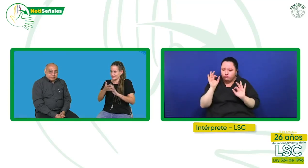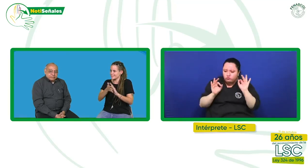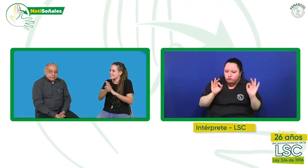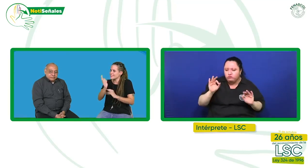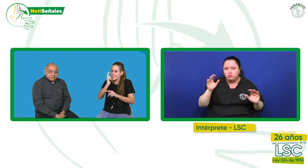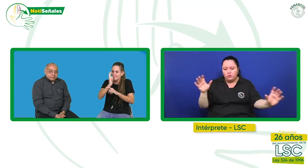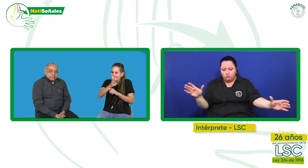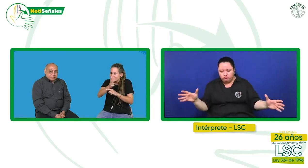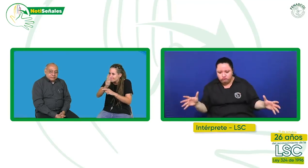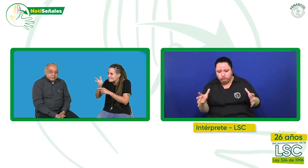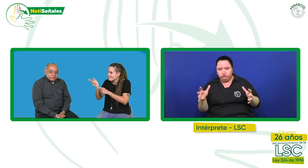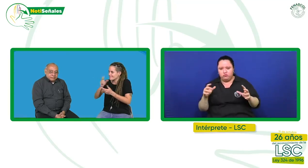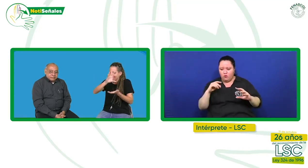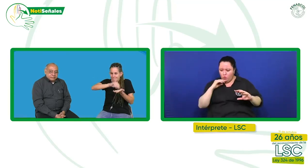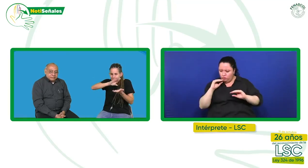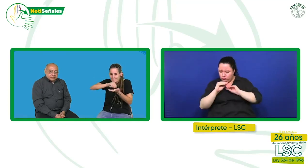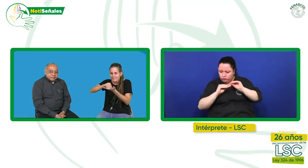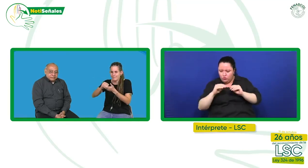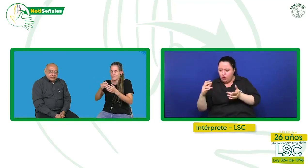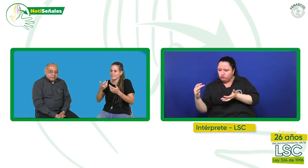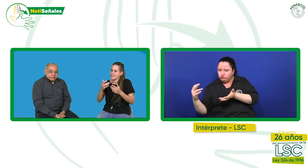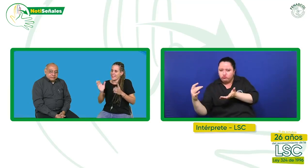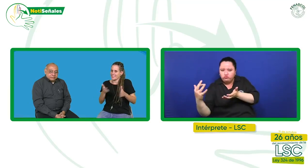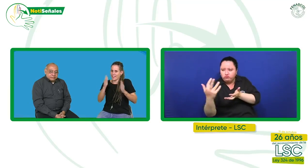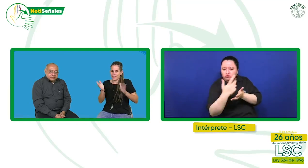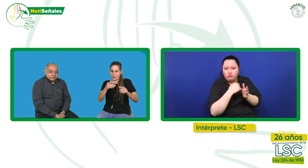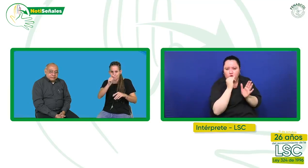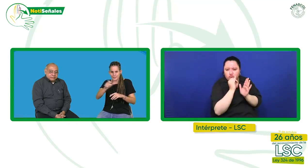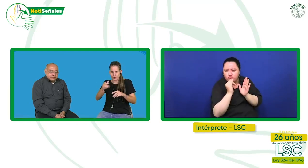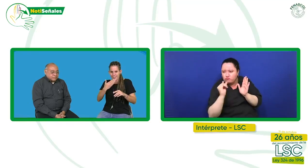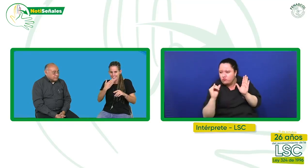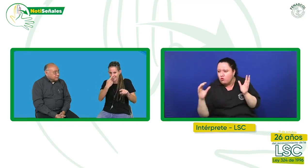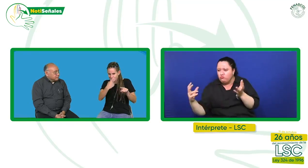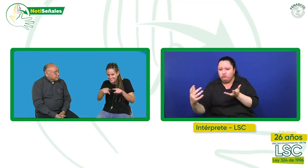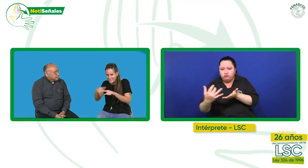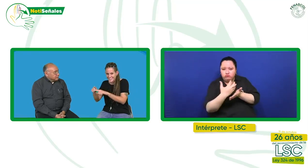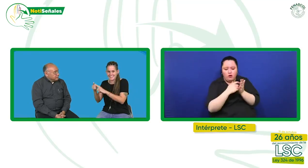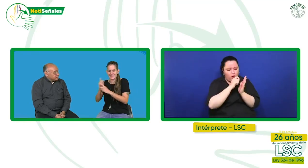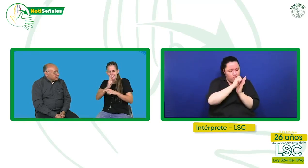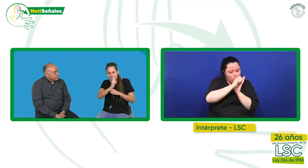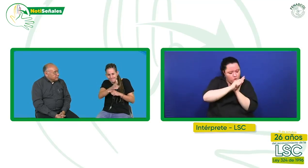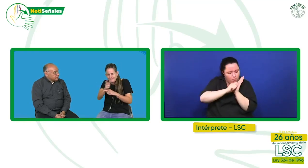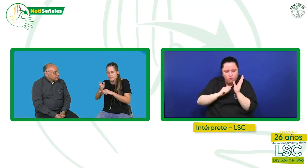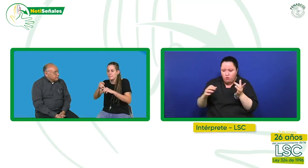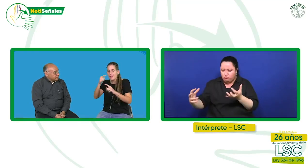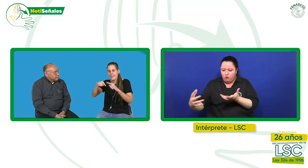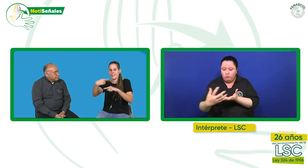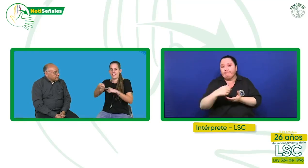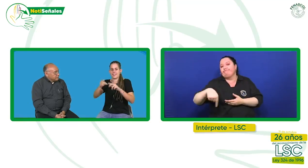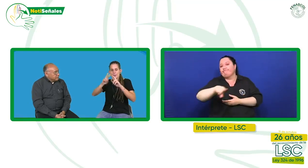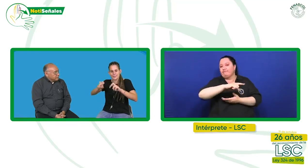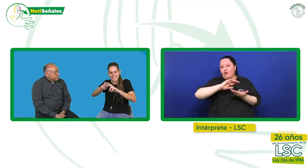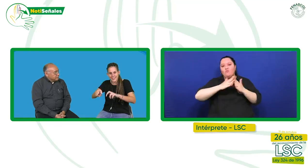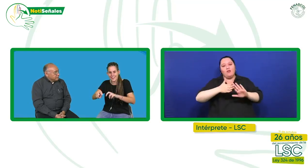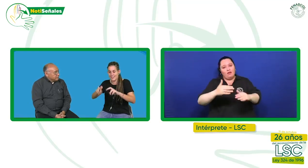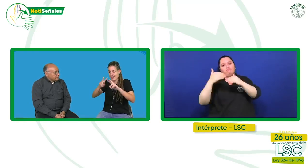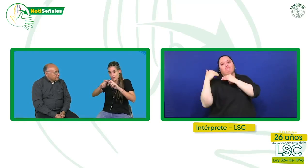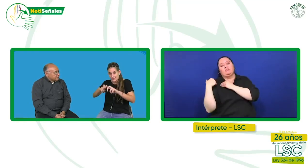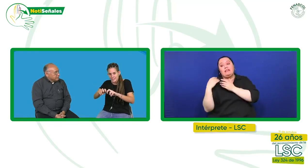Podemos codificarla, recogerla, grabarla, anotarla. Y es muy importante recoger estas muestras porque luego así